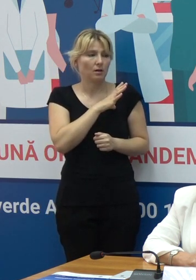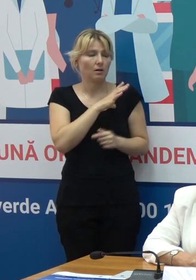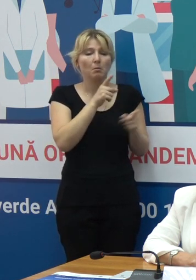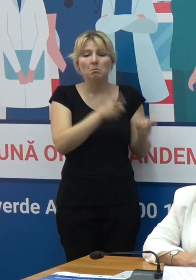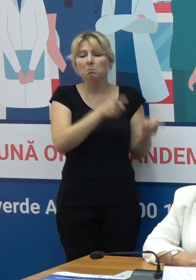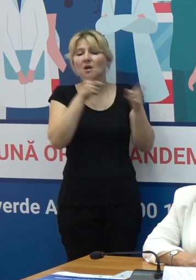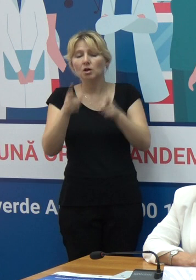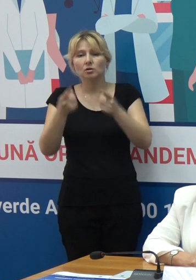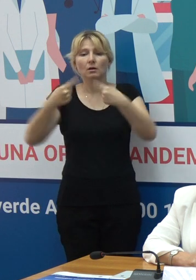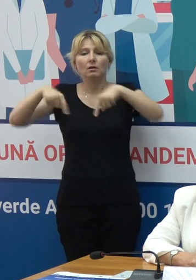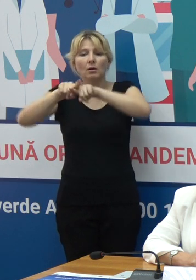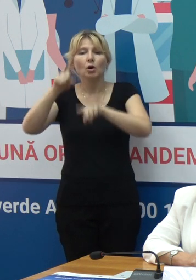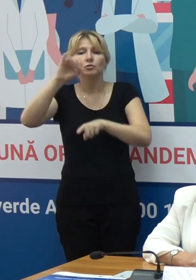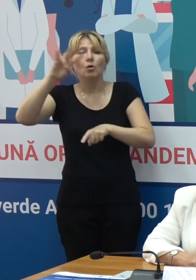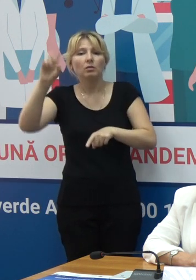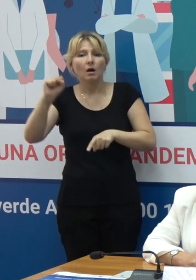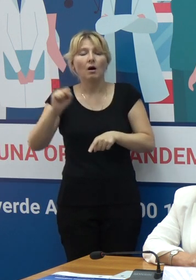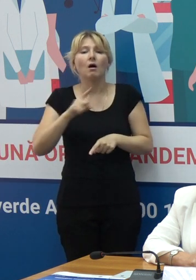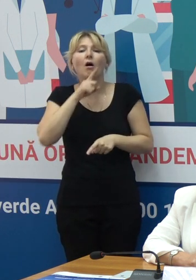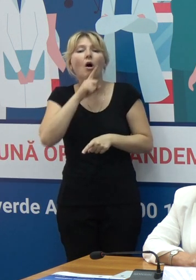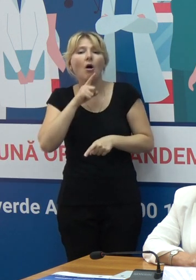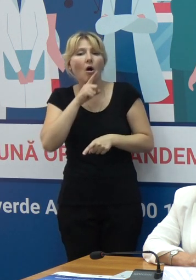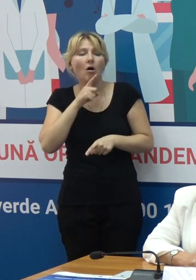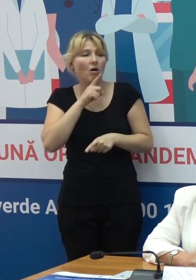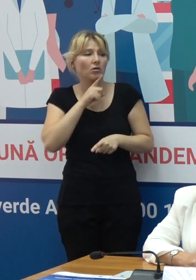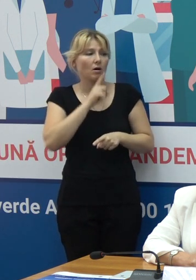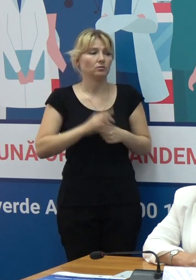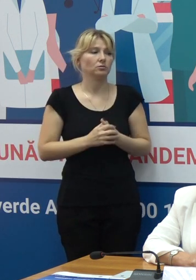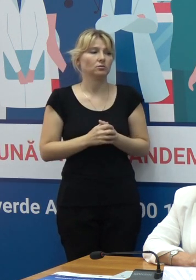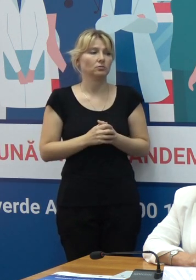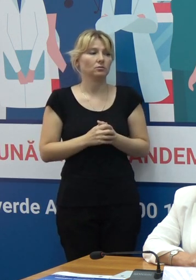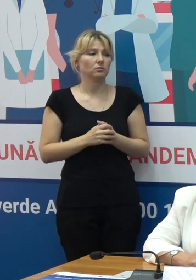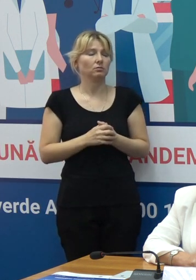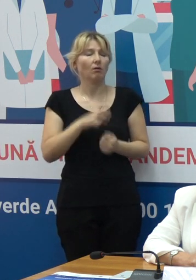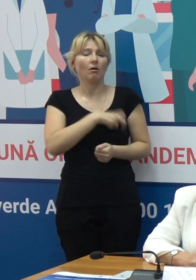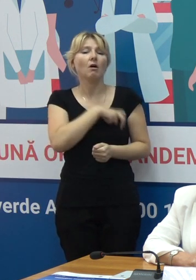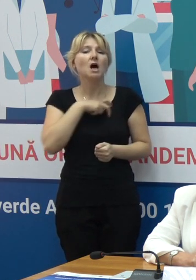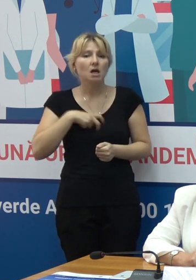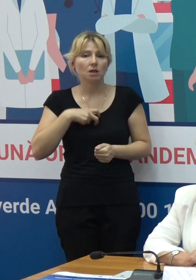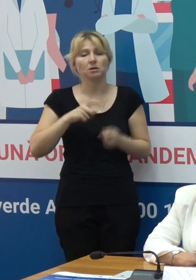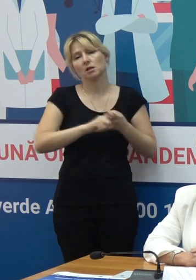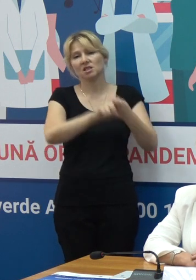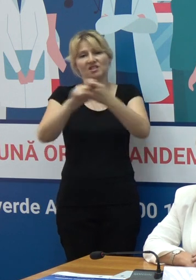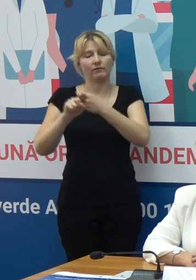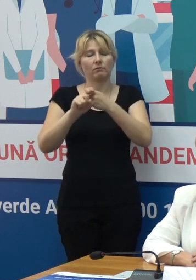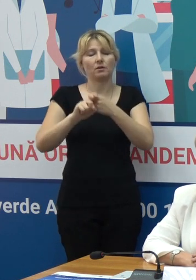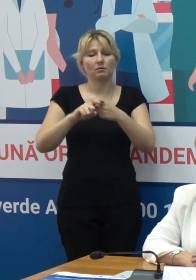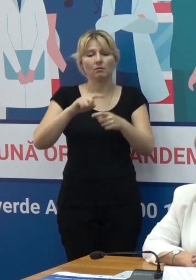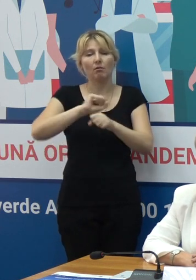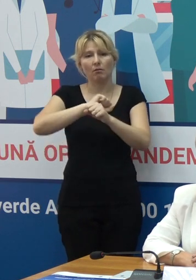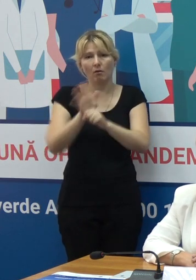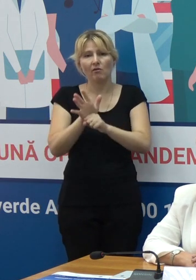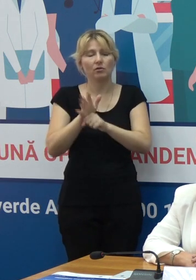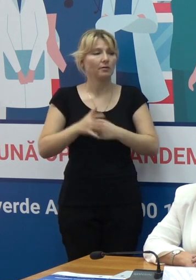zona cu cod portocaliu de risc pentru această infecție